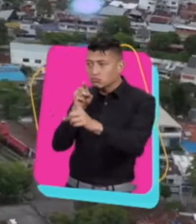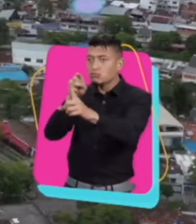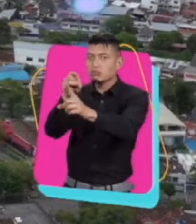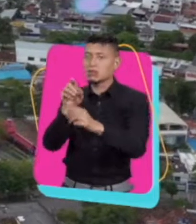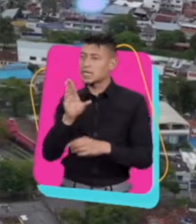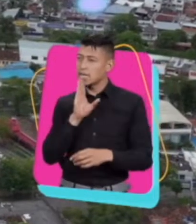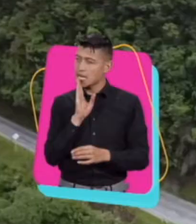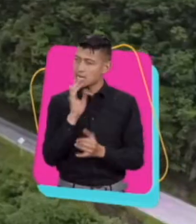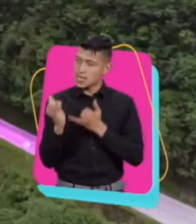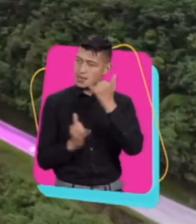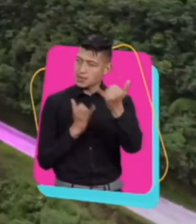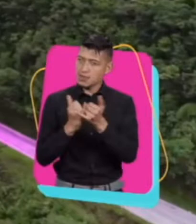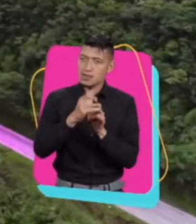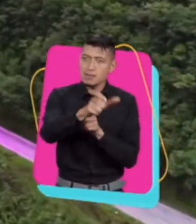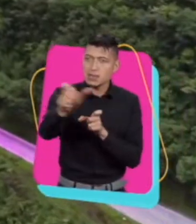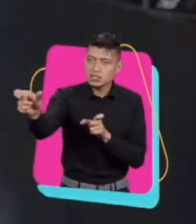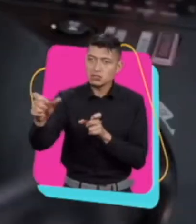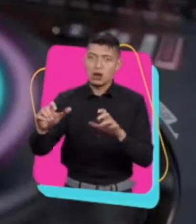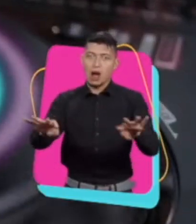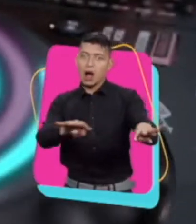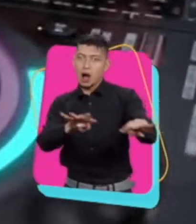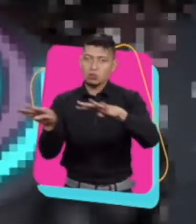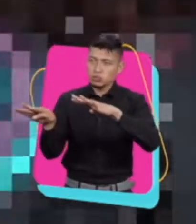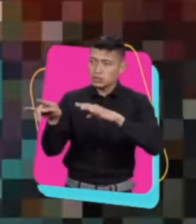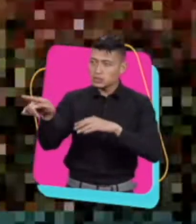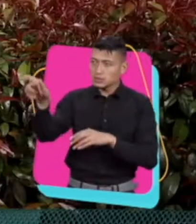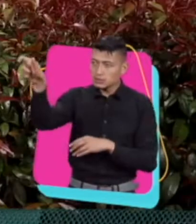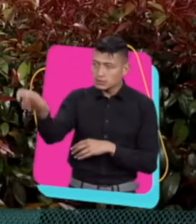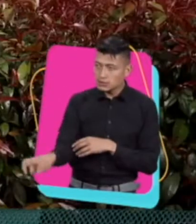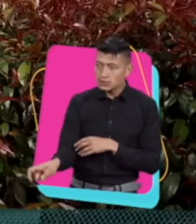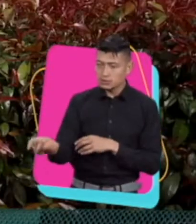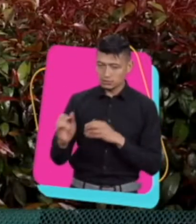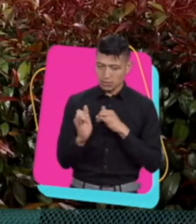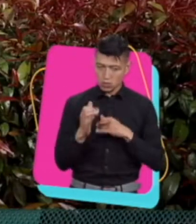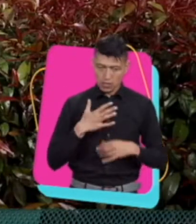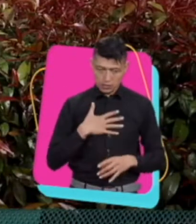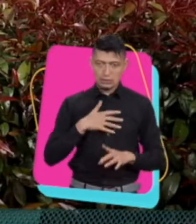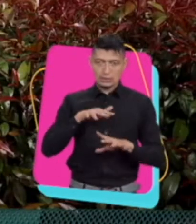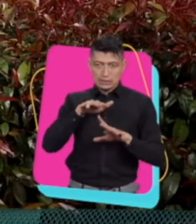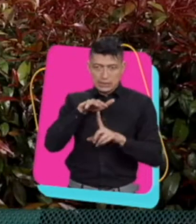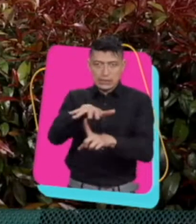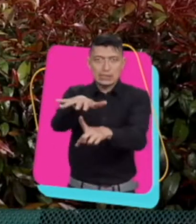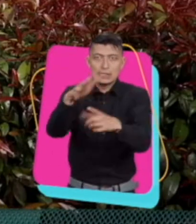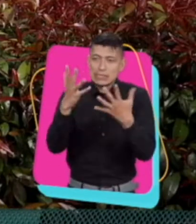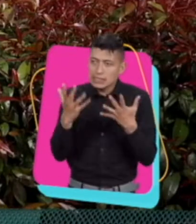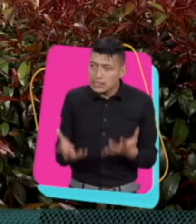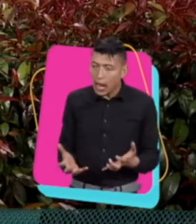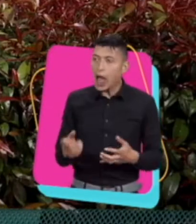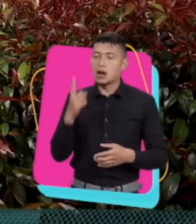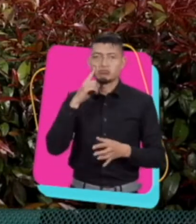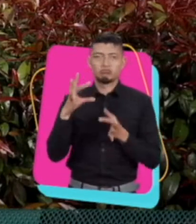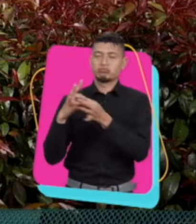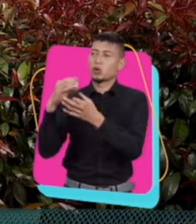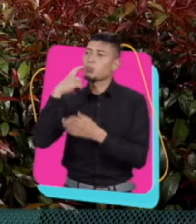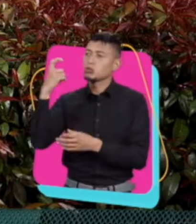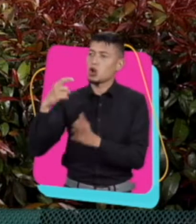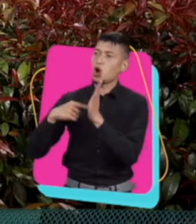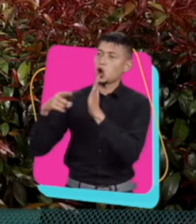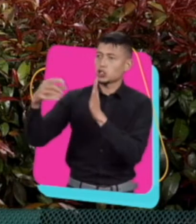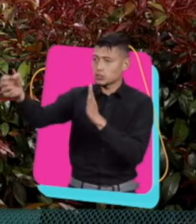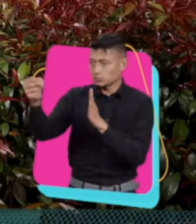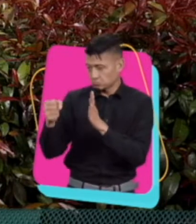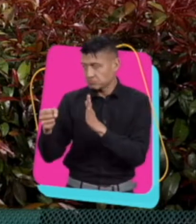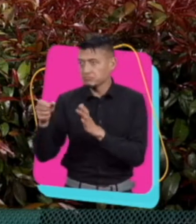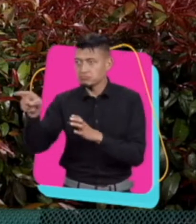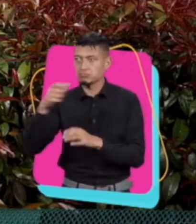buscan quién se identifica con ellas, quién tiene una audiencia similar a la que ellas quieren llegar y entonces buscan y